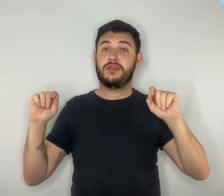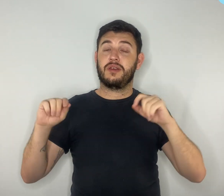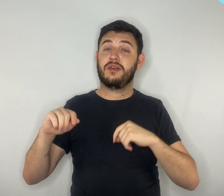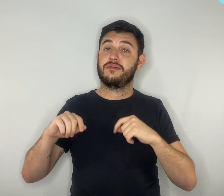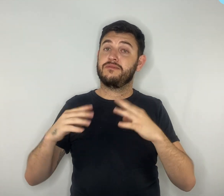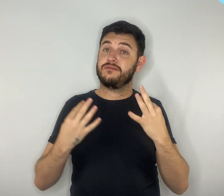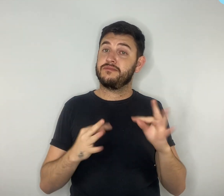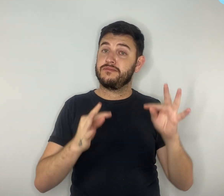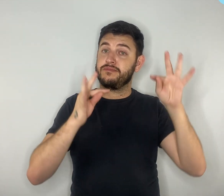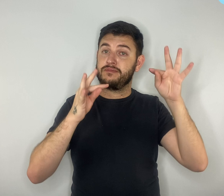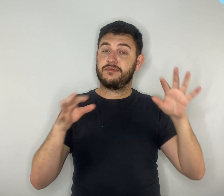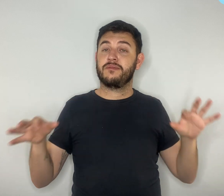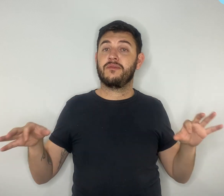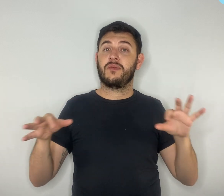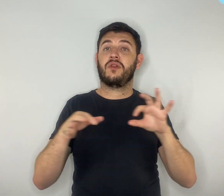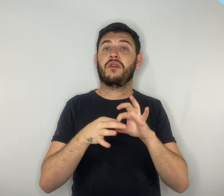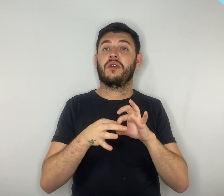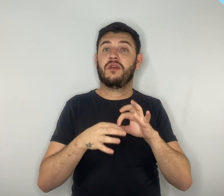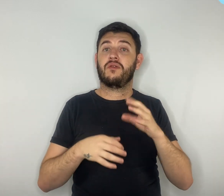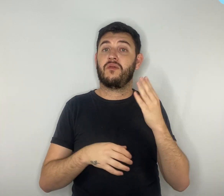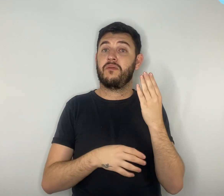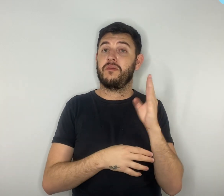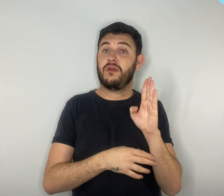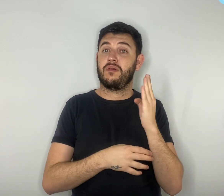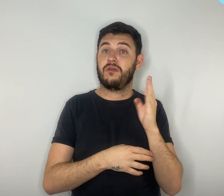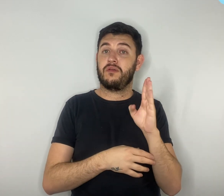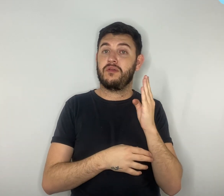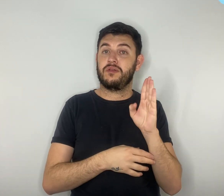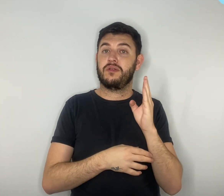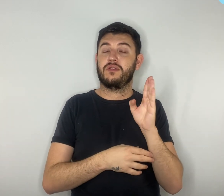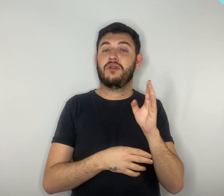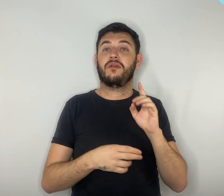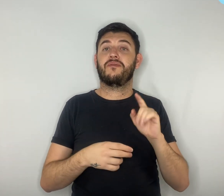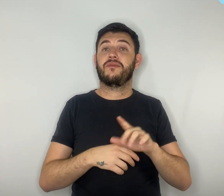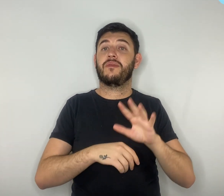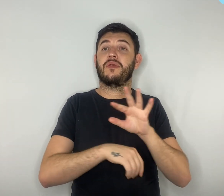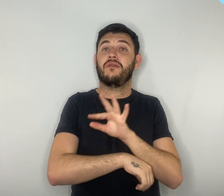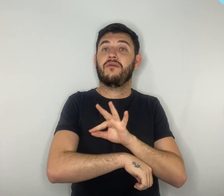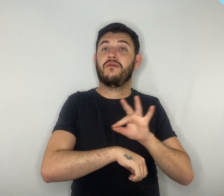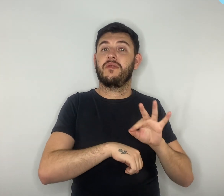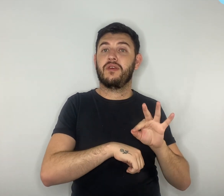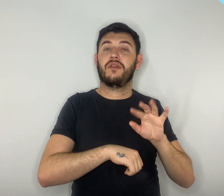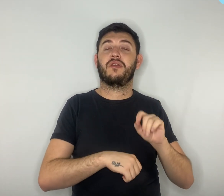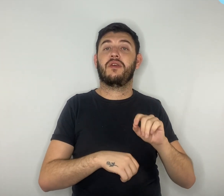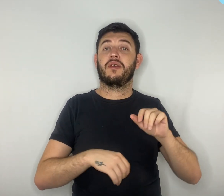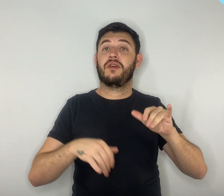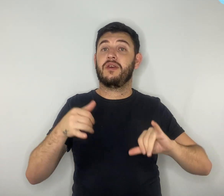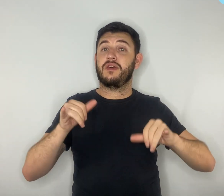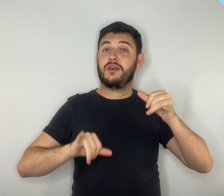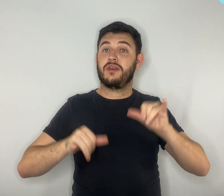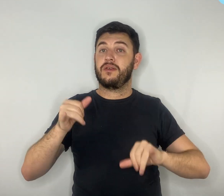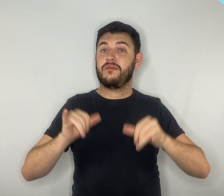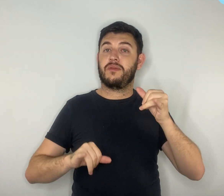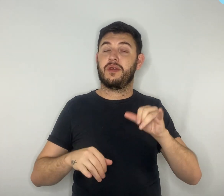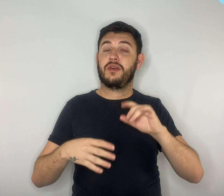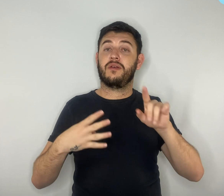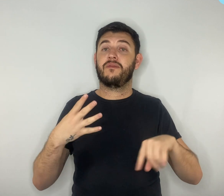integrada pela biologia, física e química. e ciências humanas e sociais,